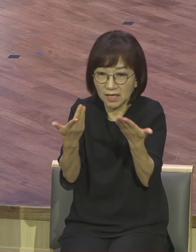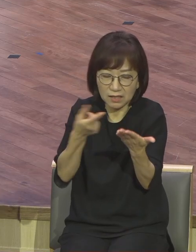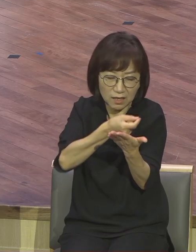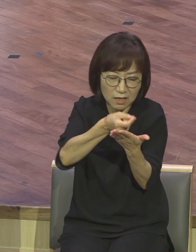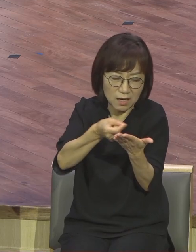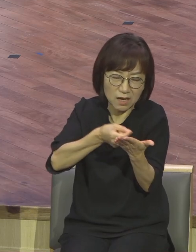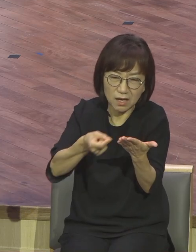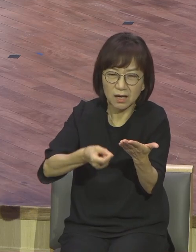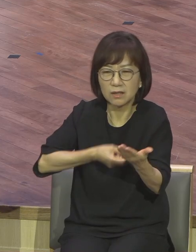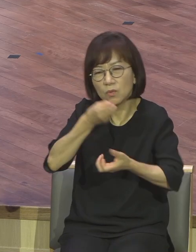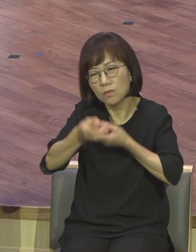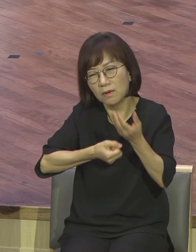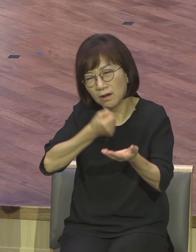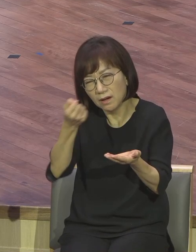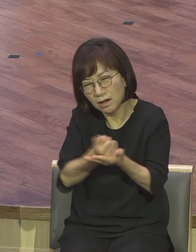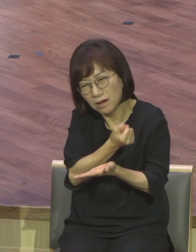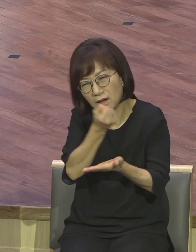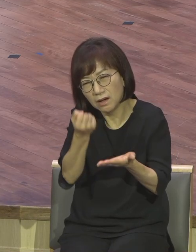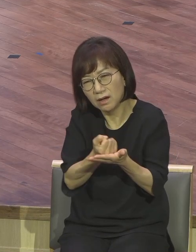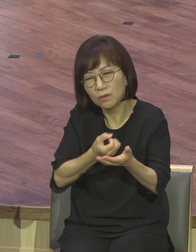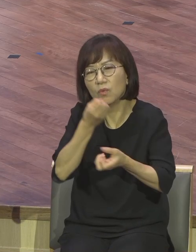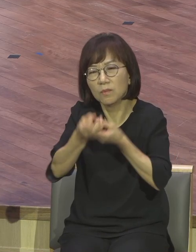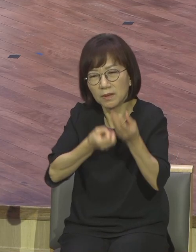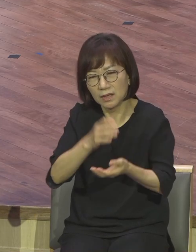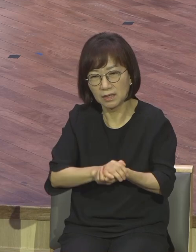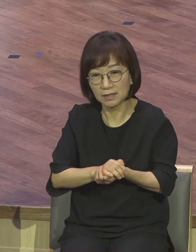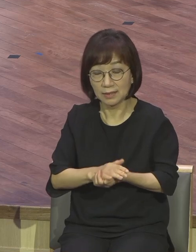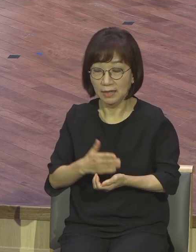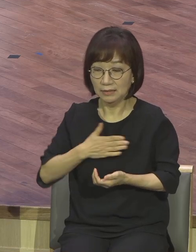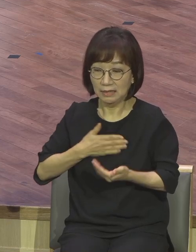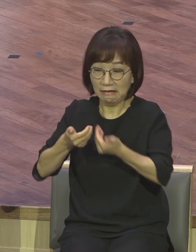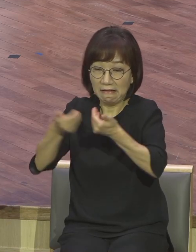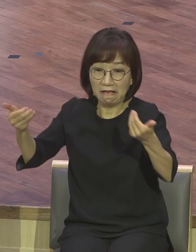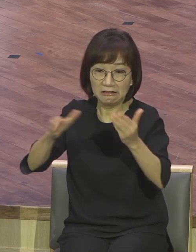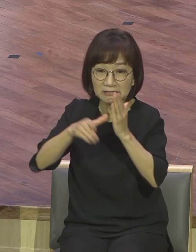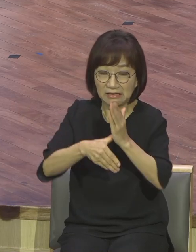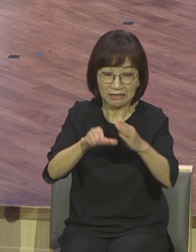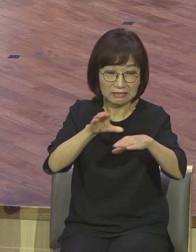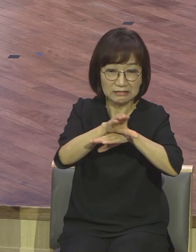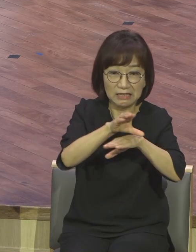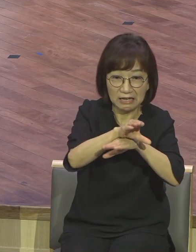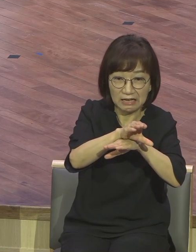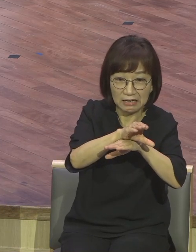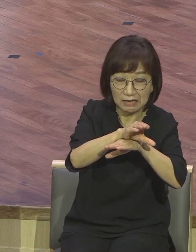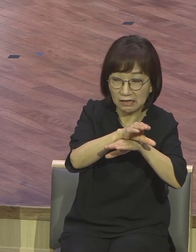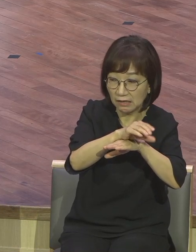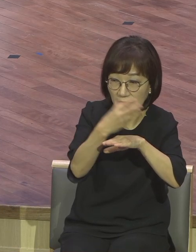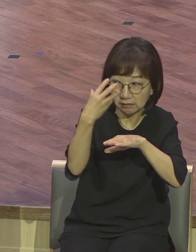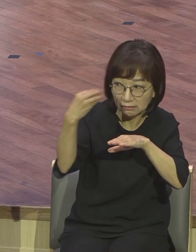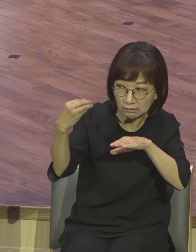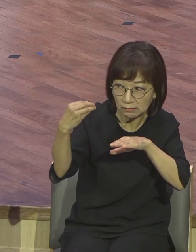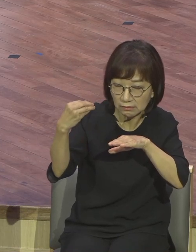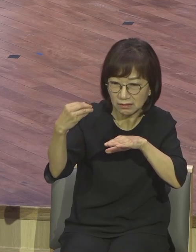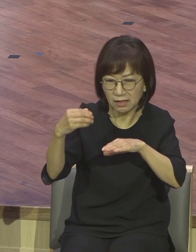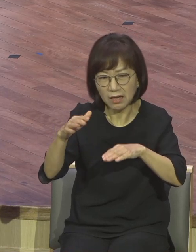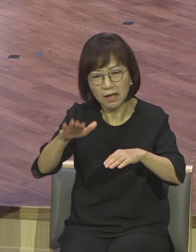차 문 앞에서 머뭇거리던 그의 부탁이 아직도